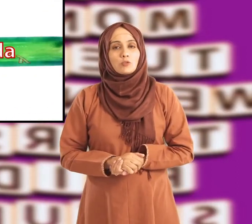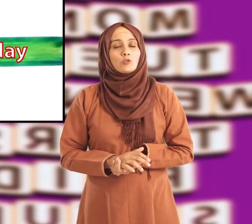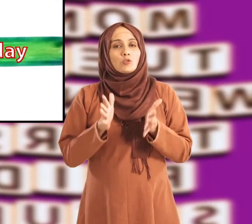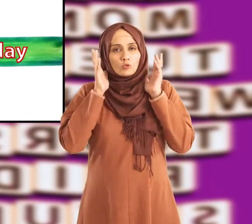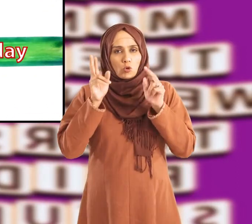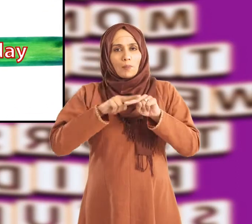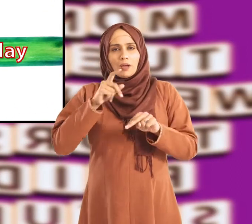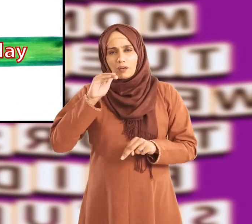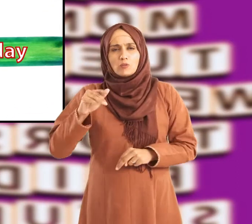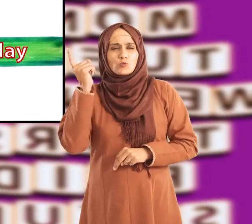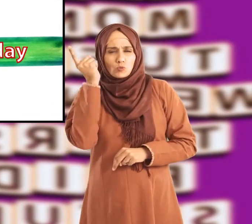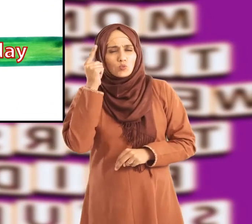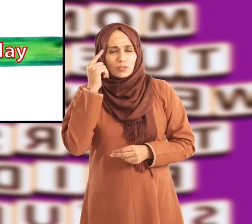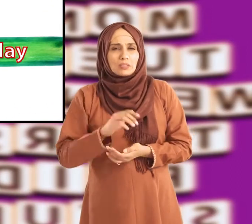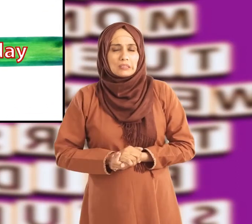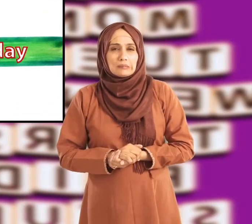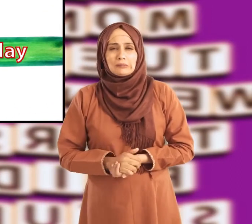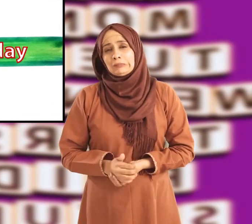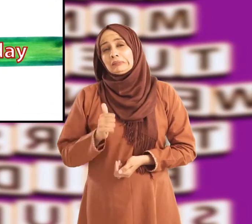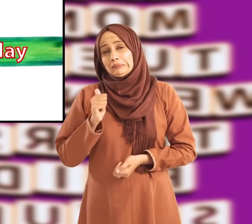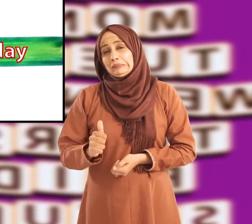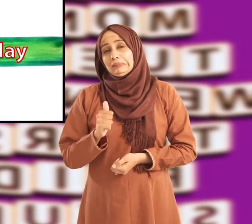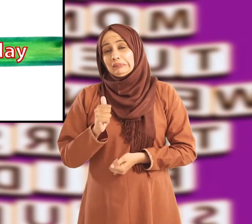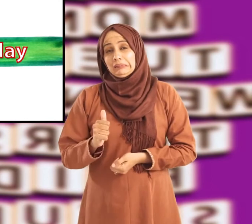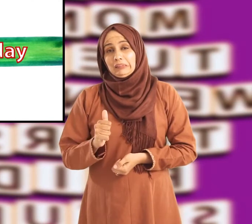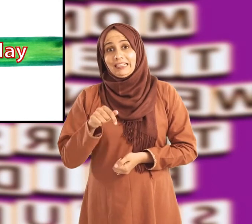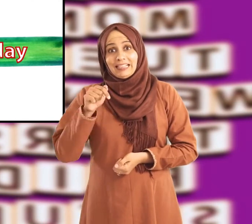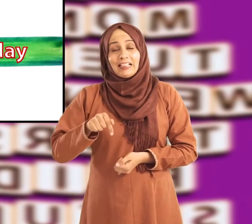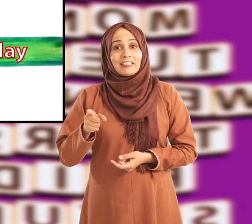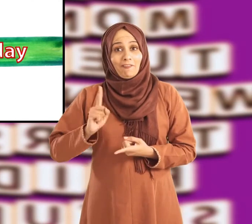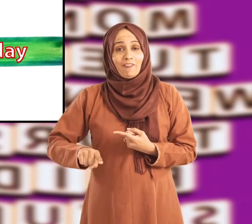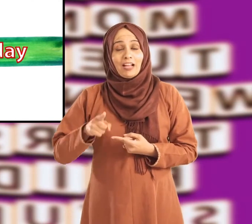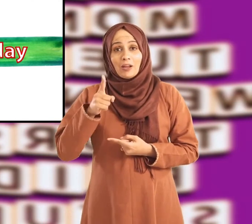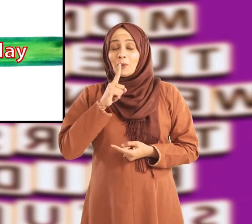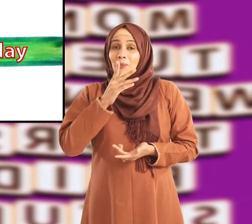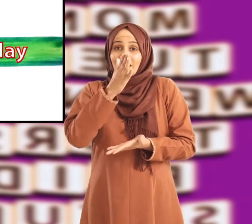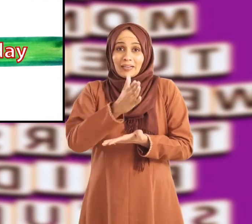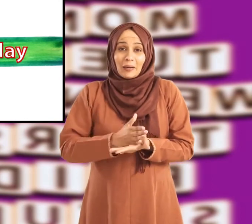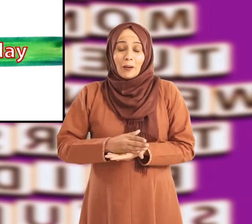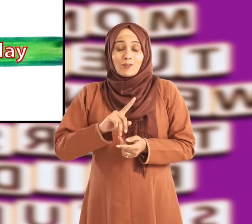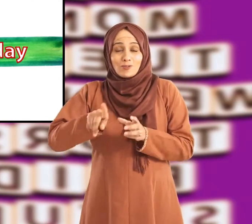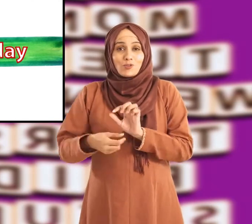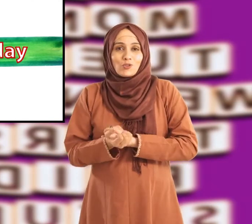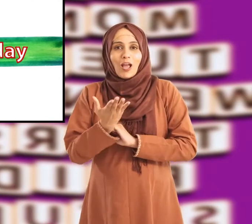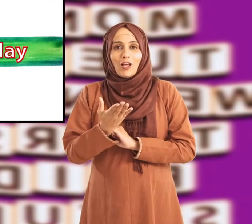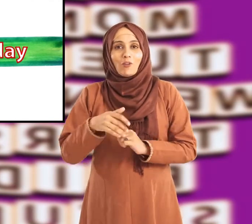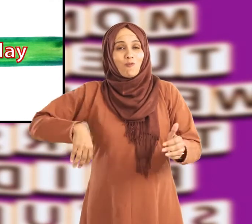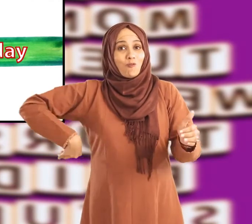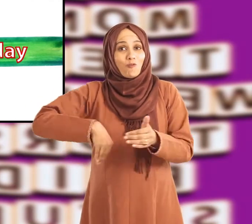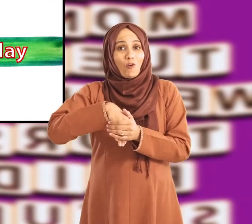احمد نے سوچا کیا ہی اچھا ہو اس بار اسے سالگیرہ پر میجیکل فوٹبال شیوز گفٹ میں